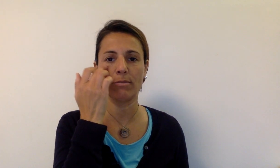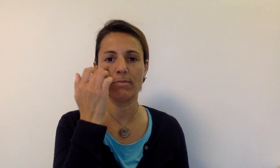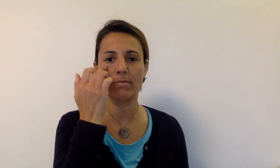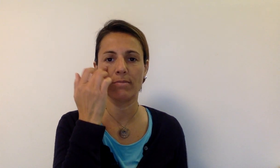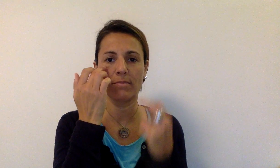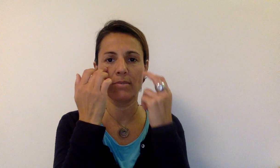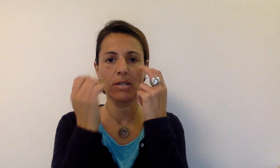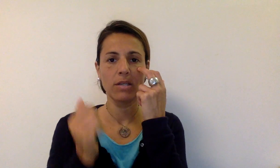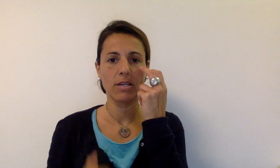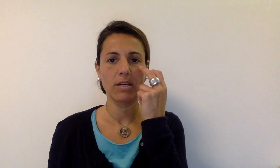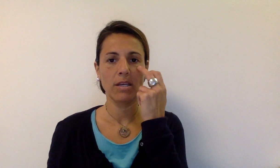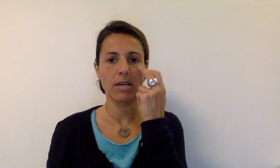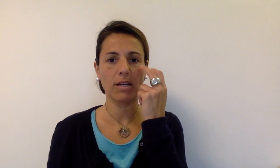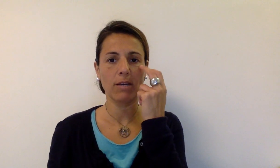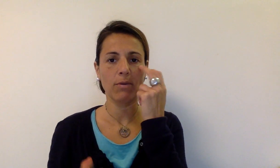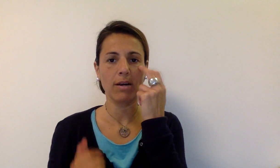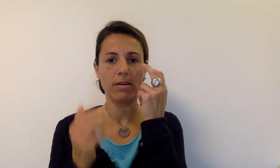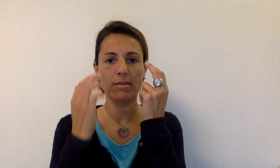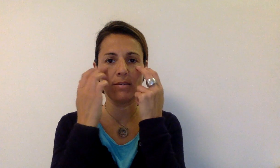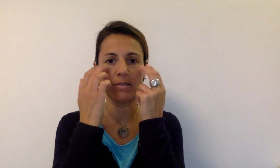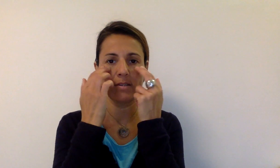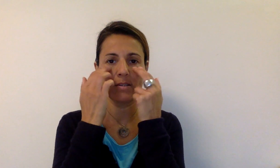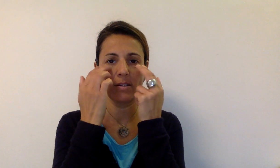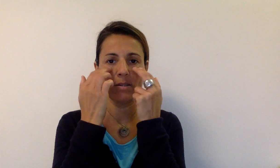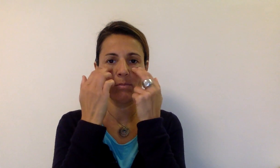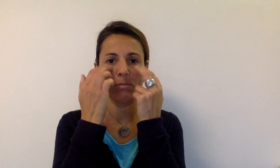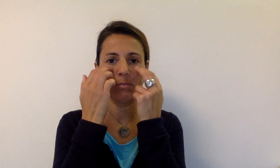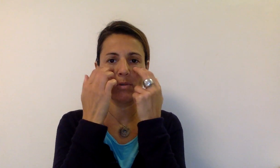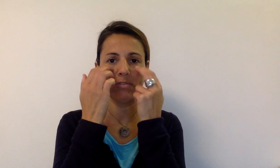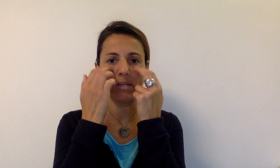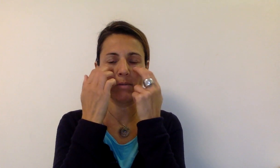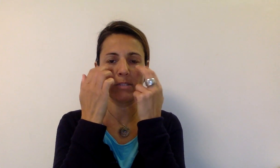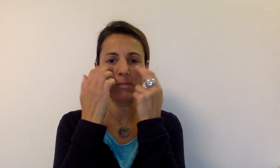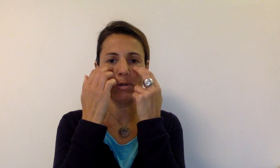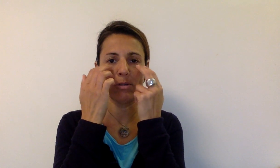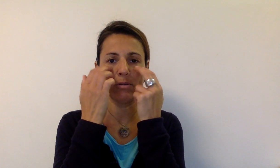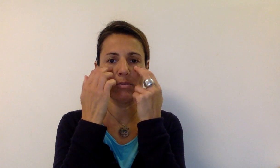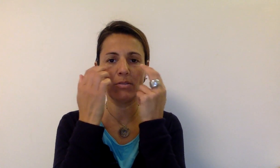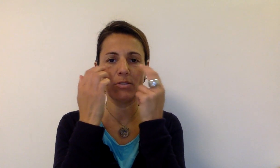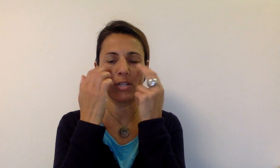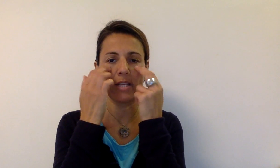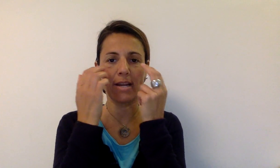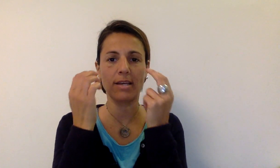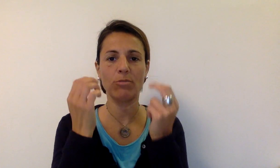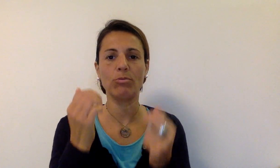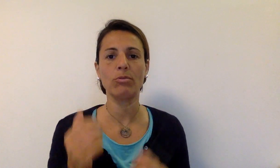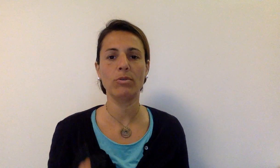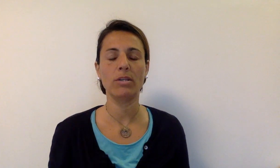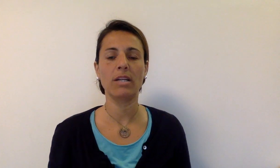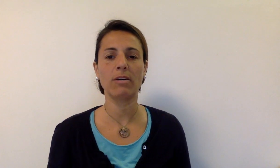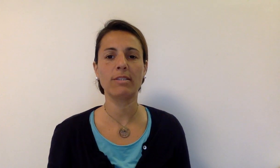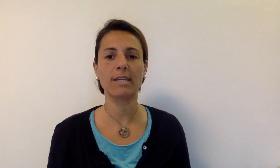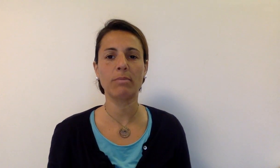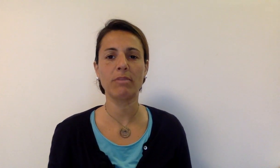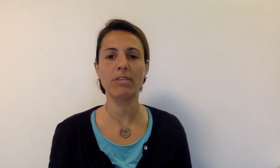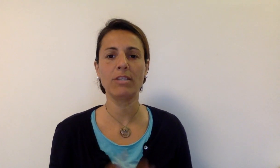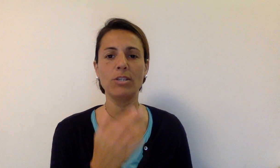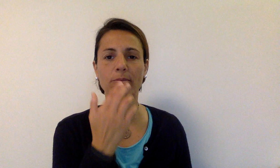Anche qua puoi fare in questo modo Sceglierai tu la cosa che preferisci